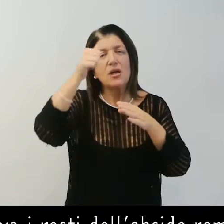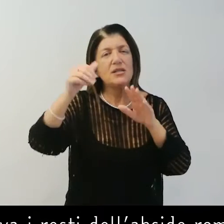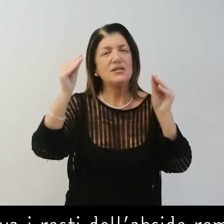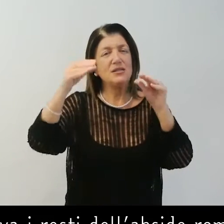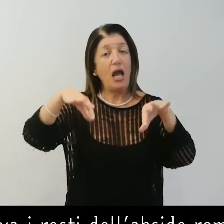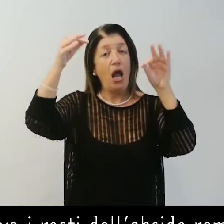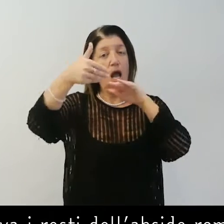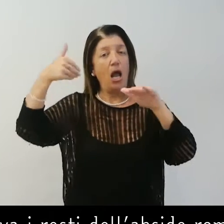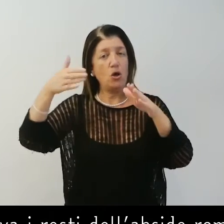paleocristiana.